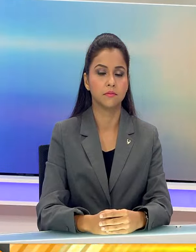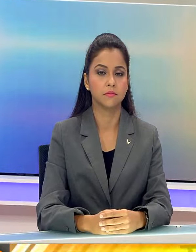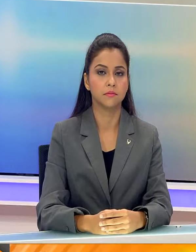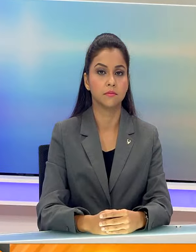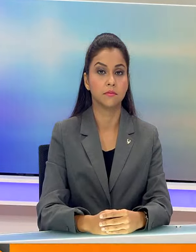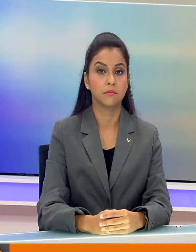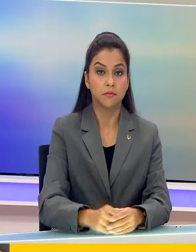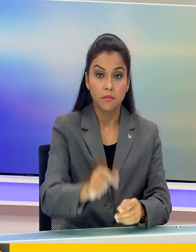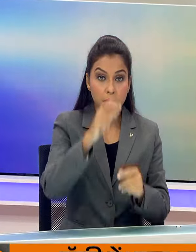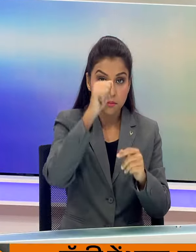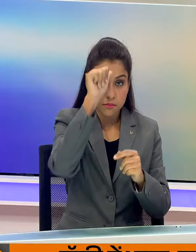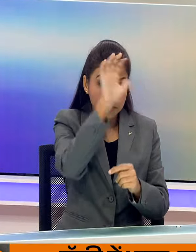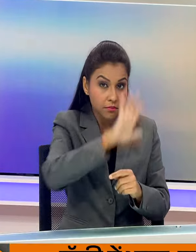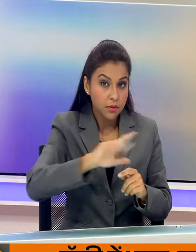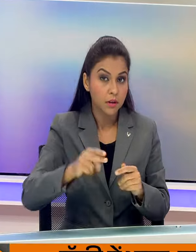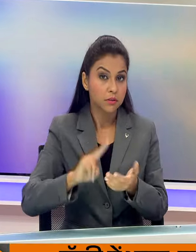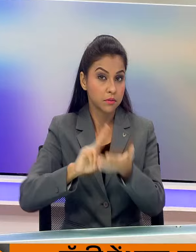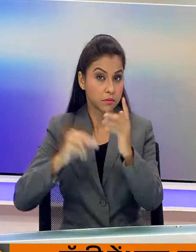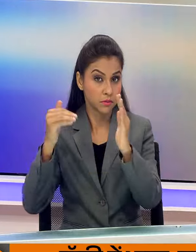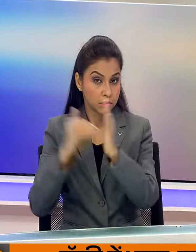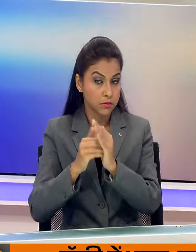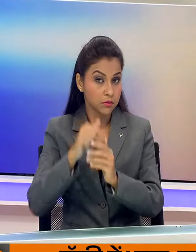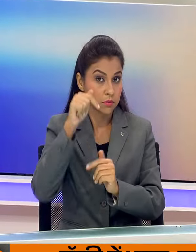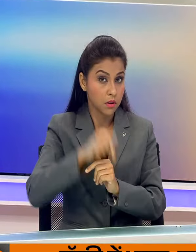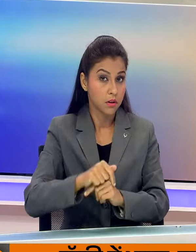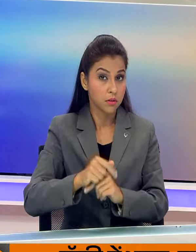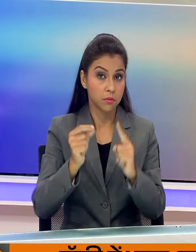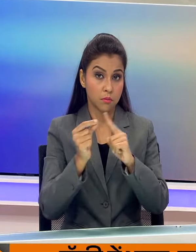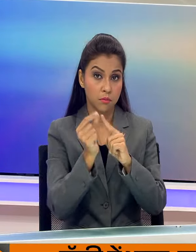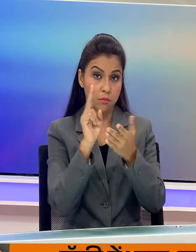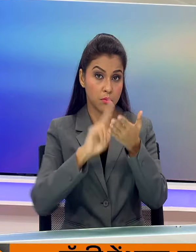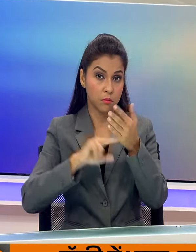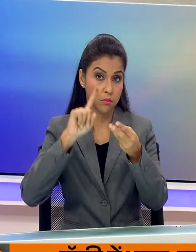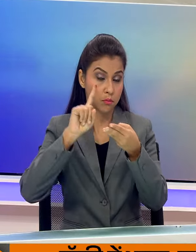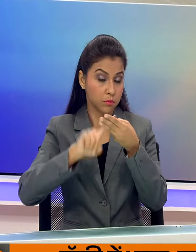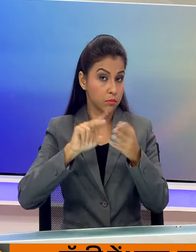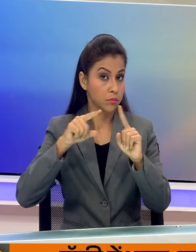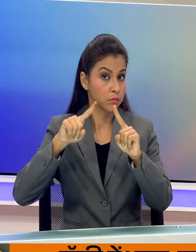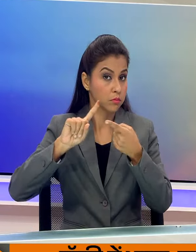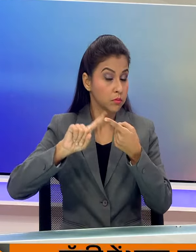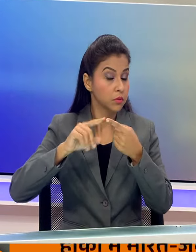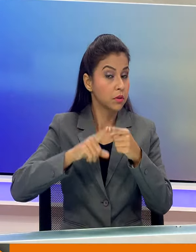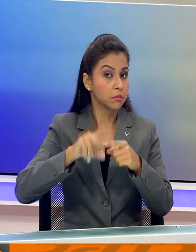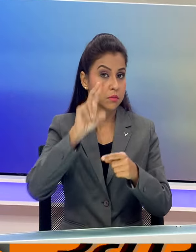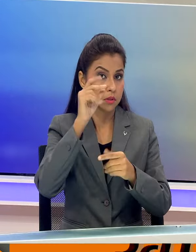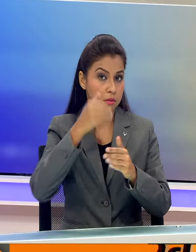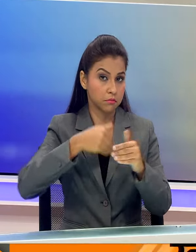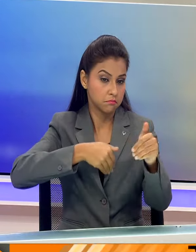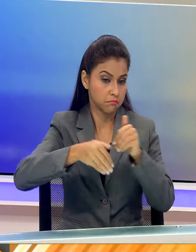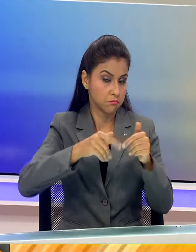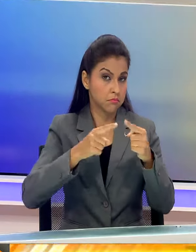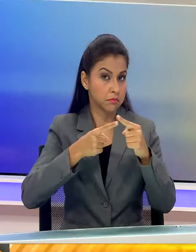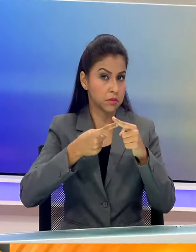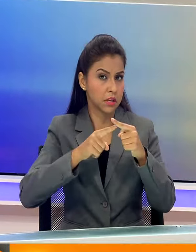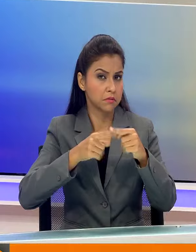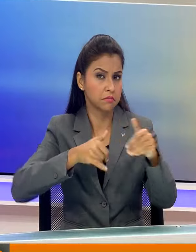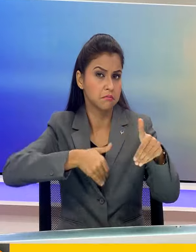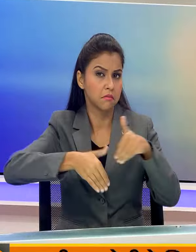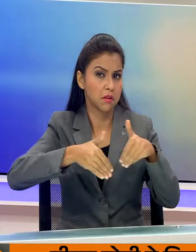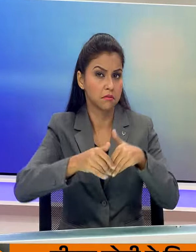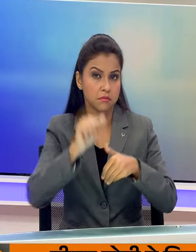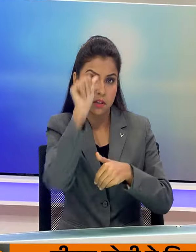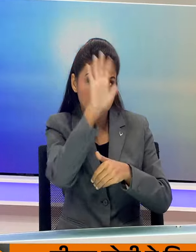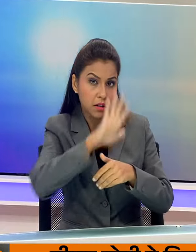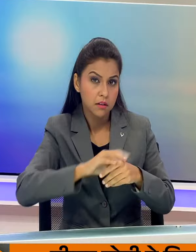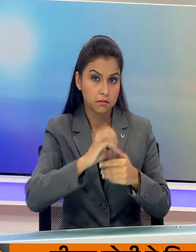भारत और न्यूजिलेंड के बीच पूरे में आज से दूसरा टेस्ट मैच शुरू हो रहा है तीन टेस्ट मैचों की सीरीज में भारत